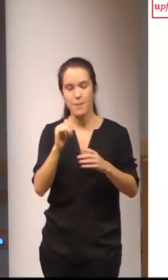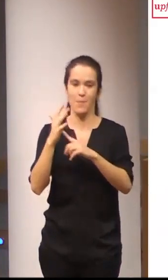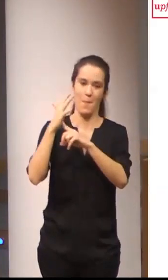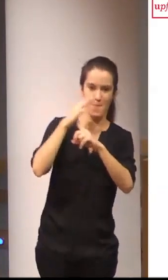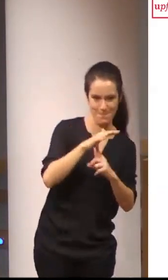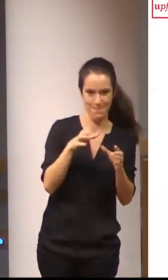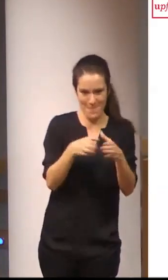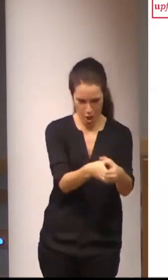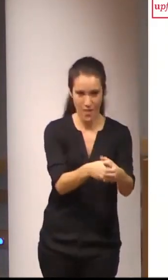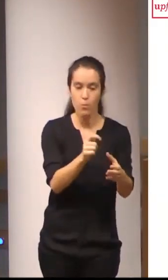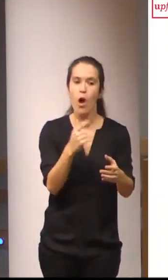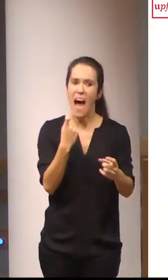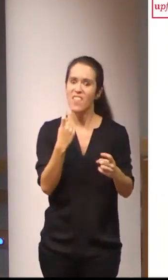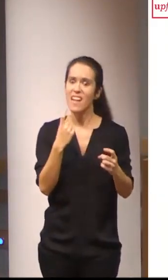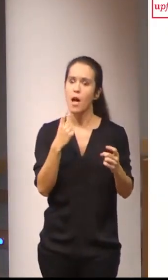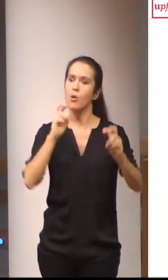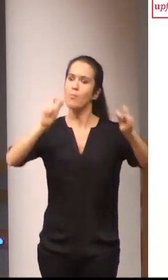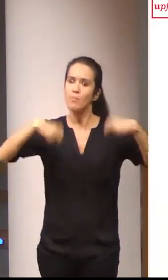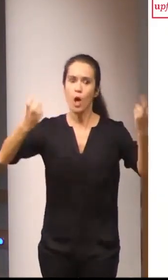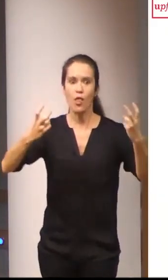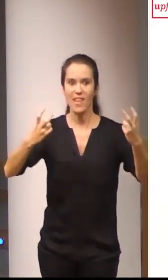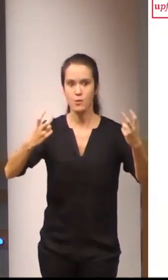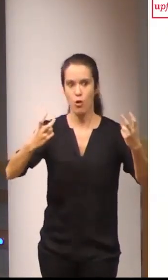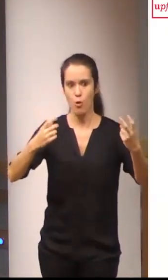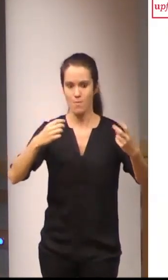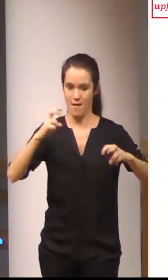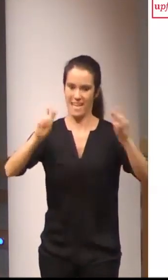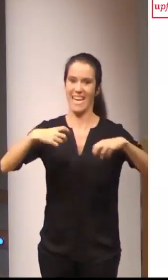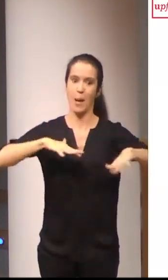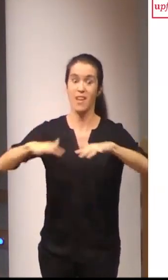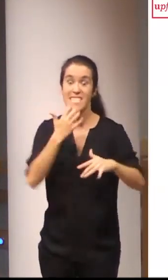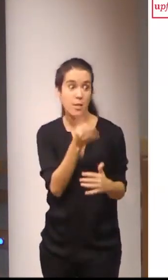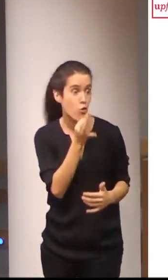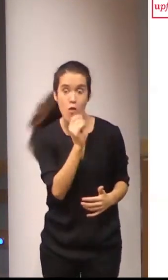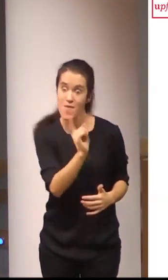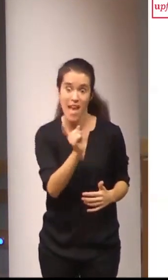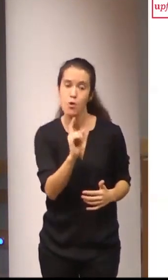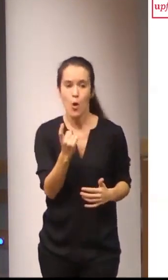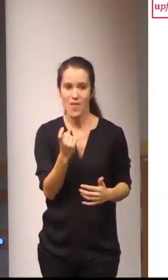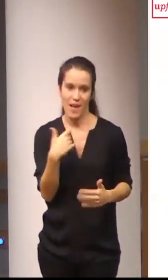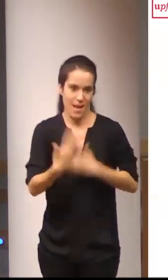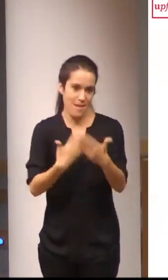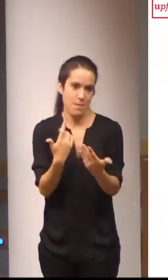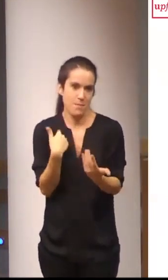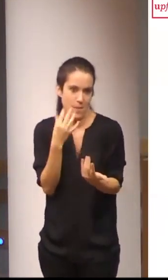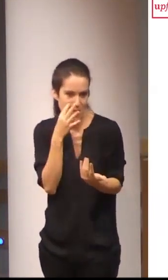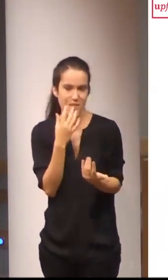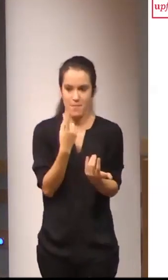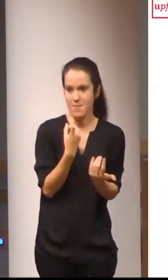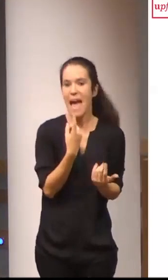deben pasar por un proceso de revitalización sino lo están realizando ya de forma implícita como comentábamos